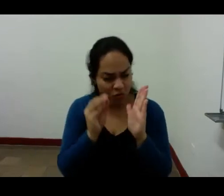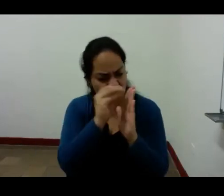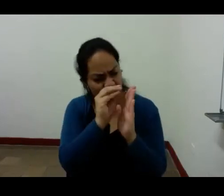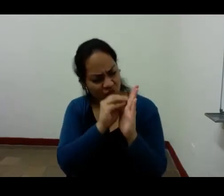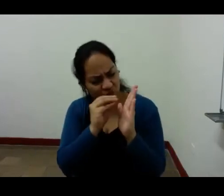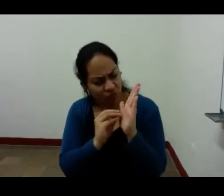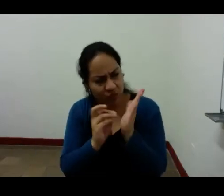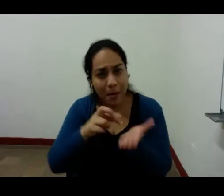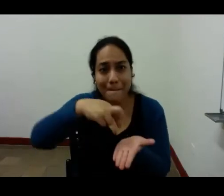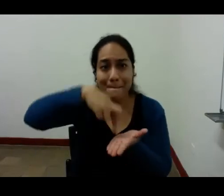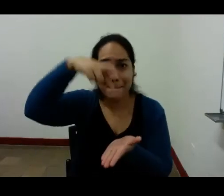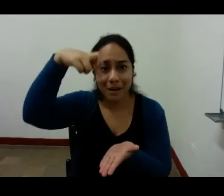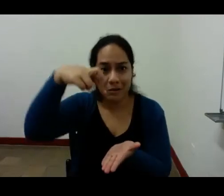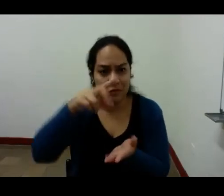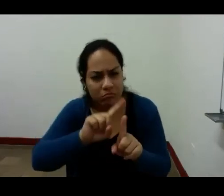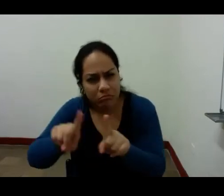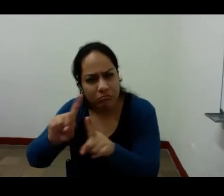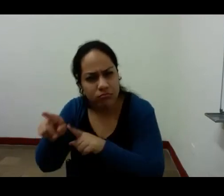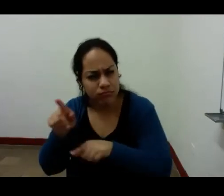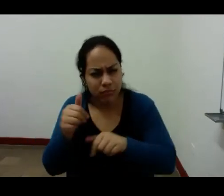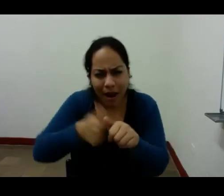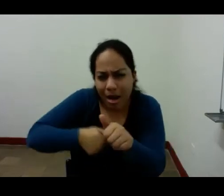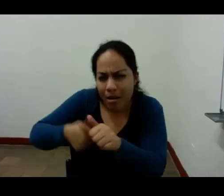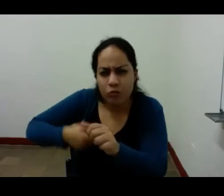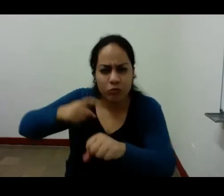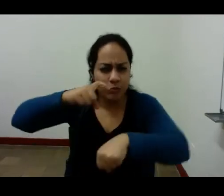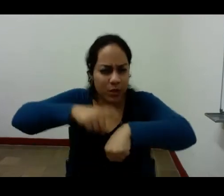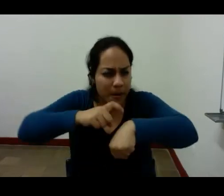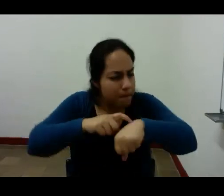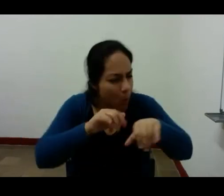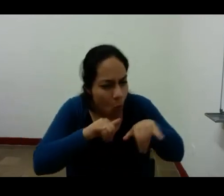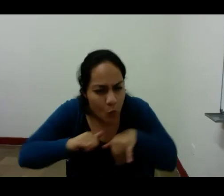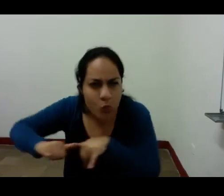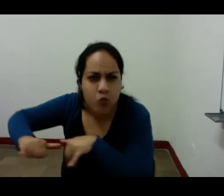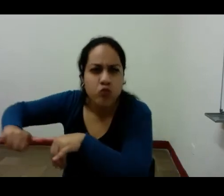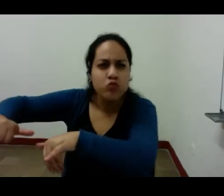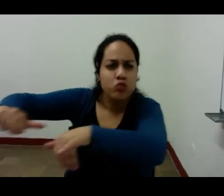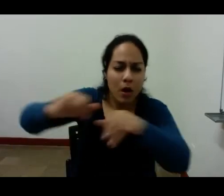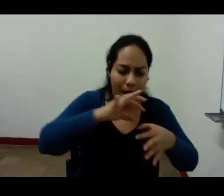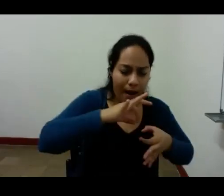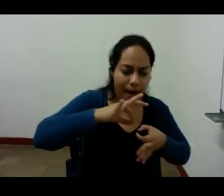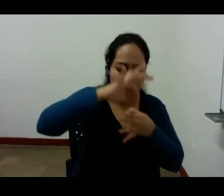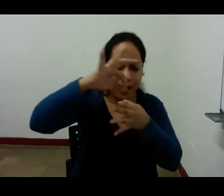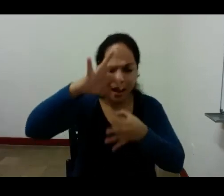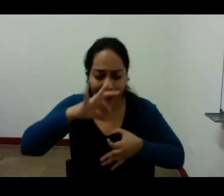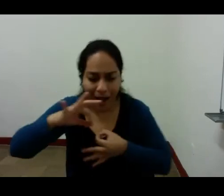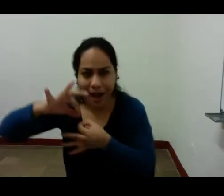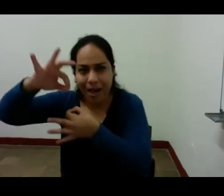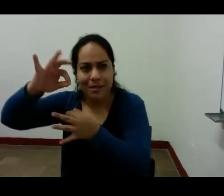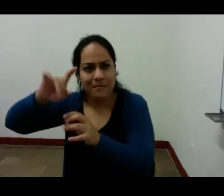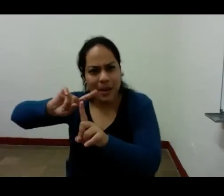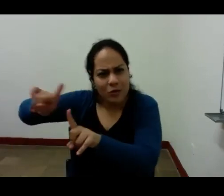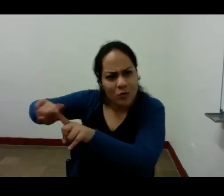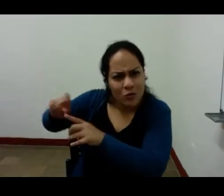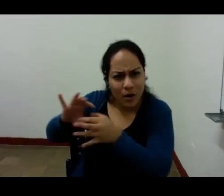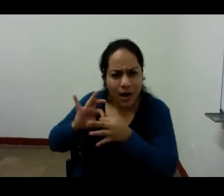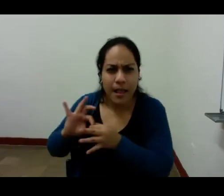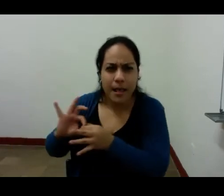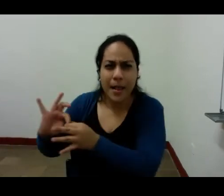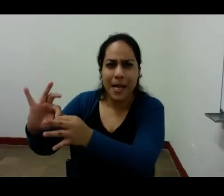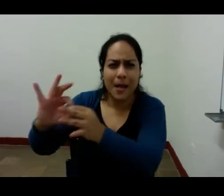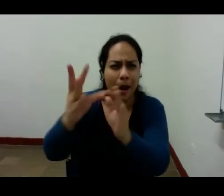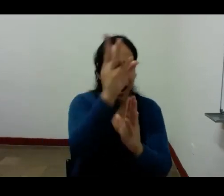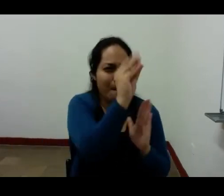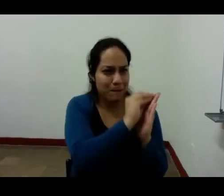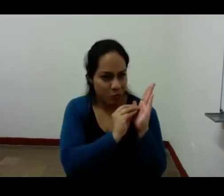viviendo todos ellos al mismo tiempo somos todas esas almas conjuntamente e interativamente